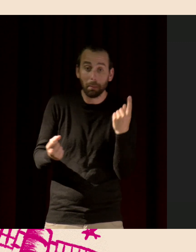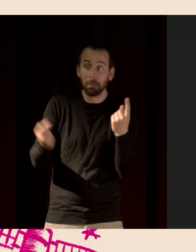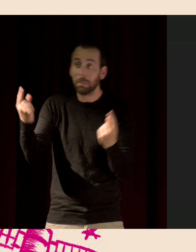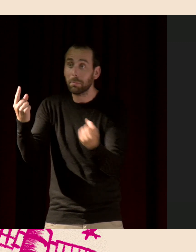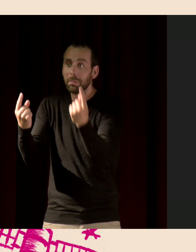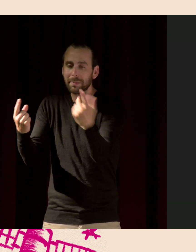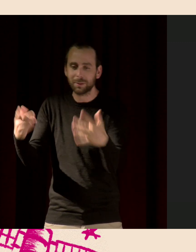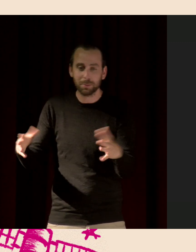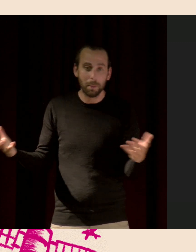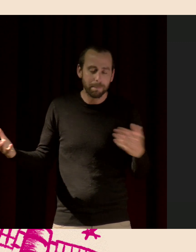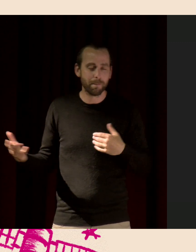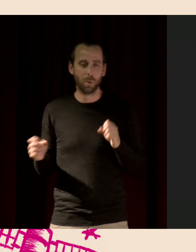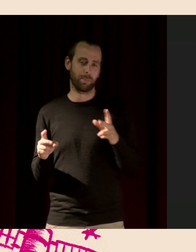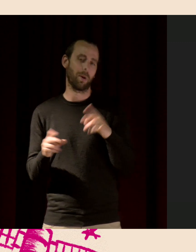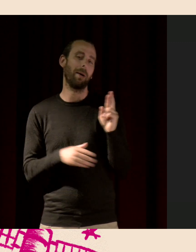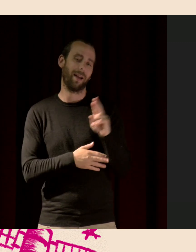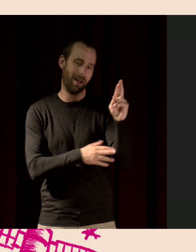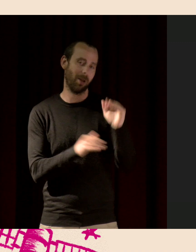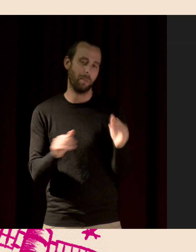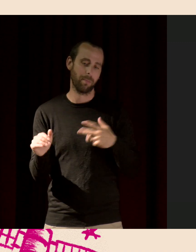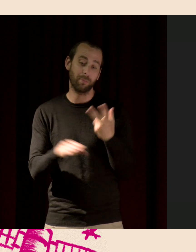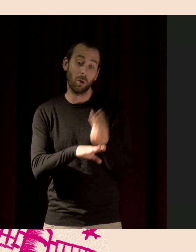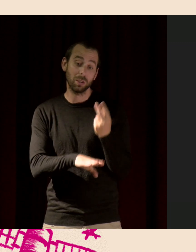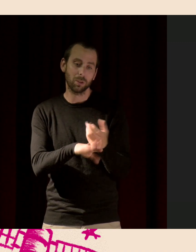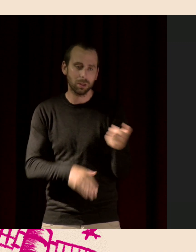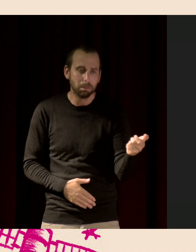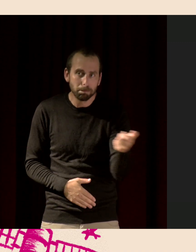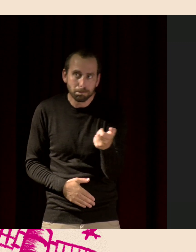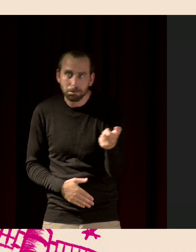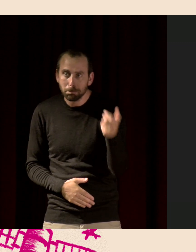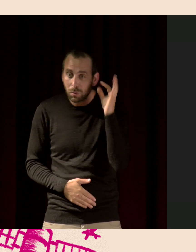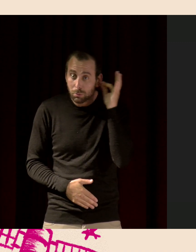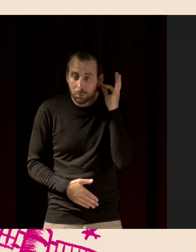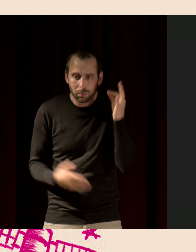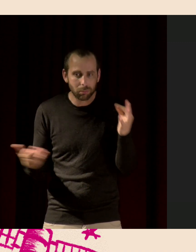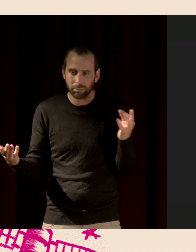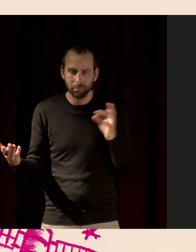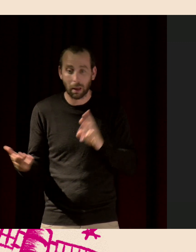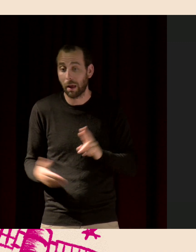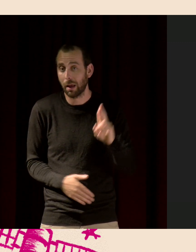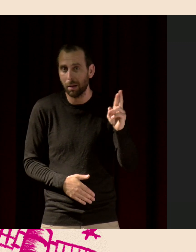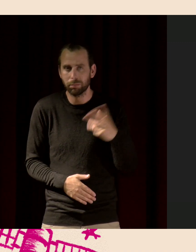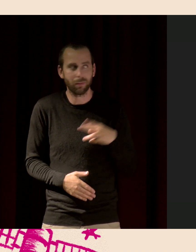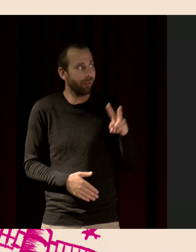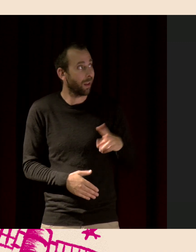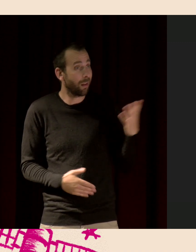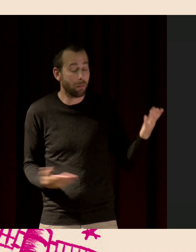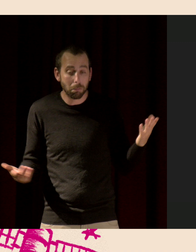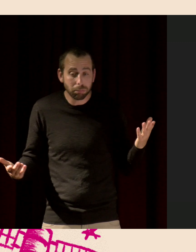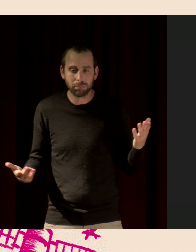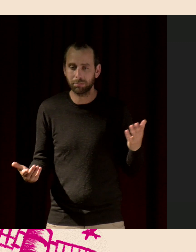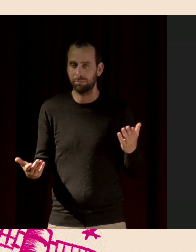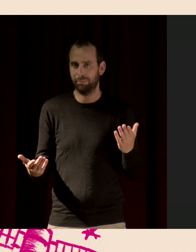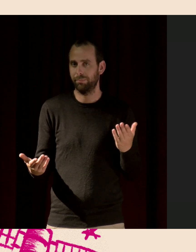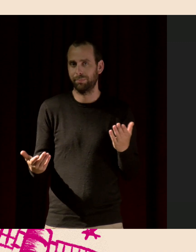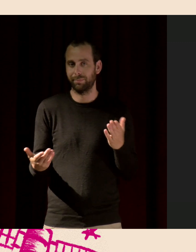On l'utilise quand même rarement pour enregistrer. Parce que ce n pas vraiment fait pour ça. Mais on verra après que, quand même, on